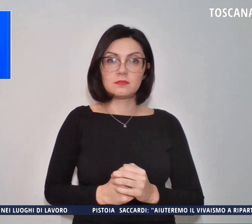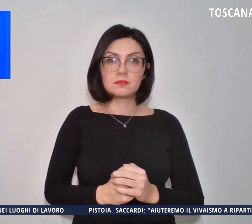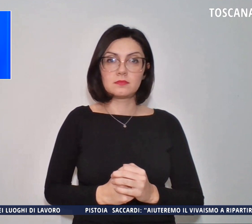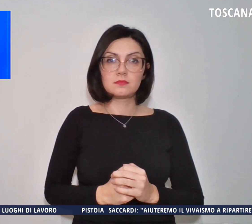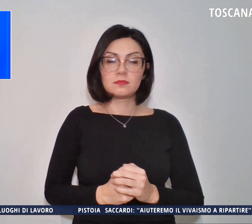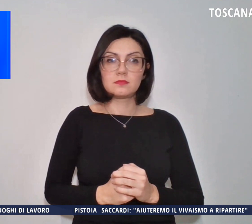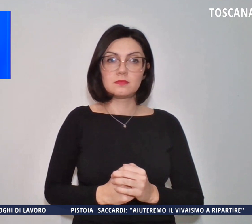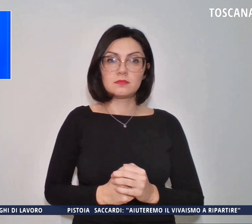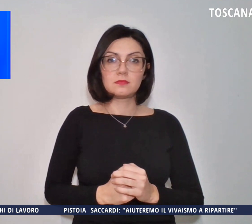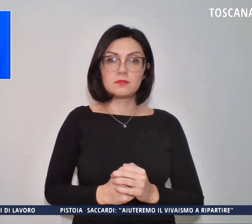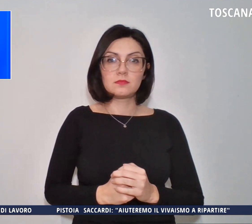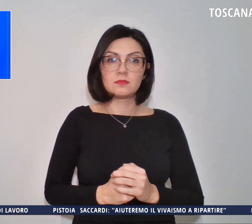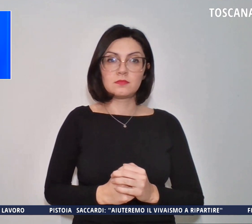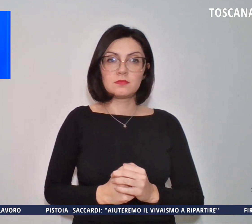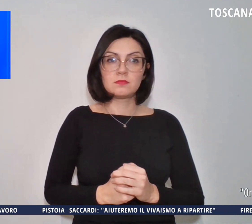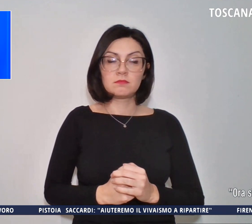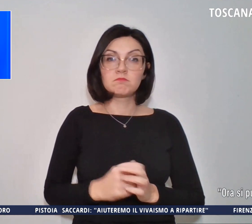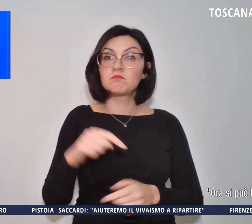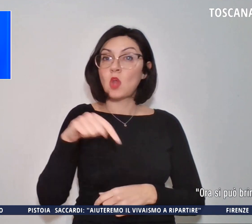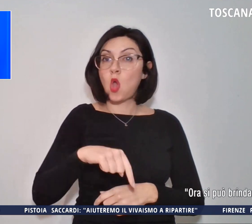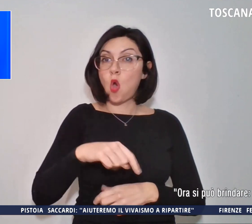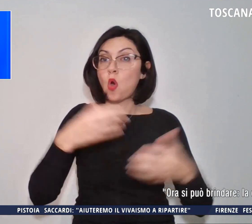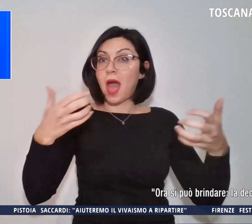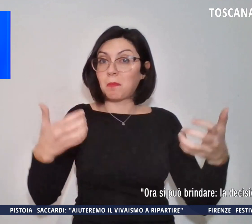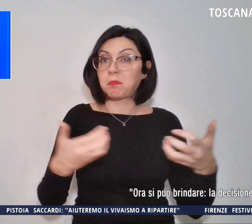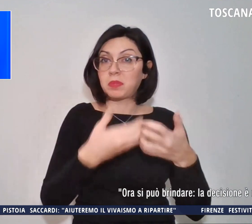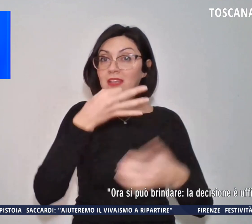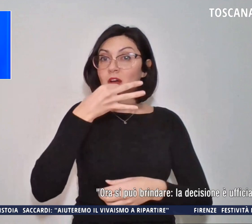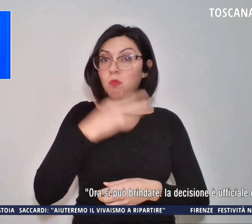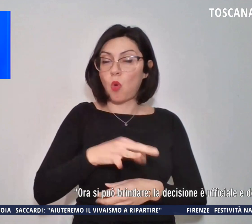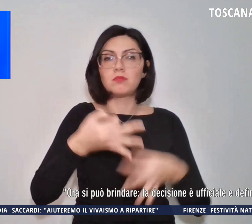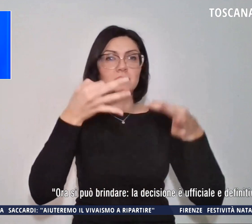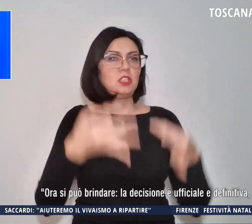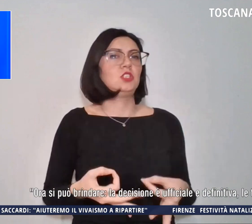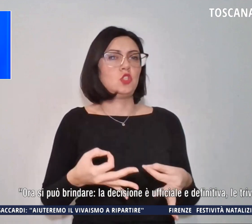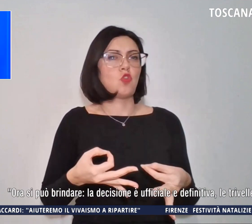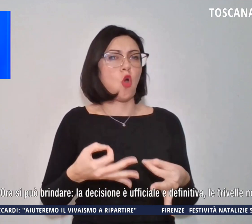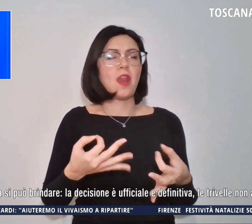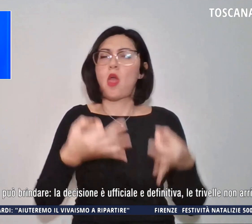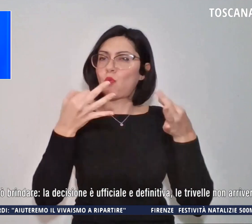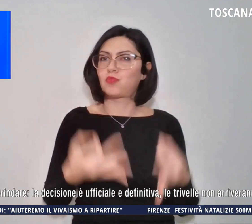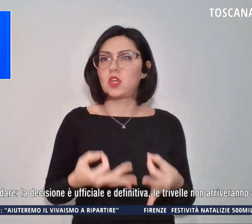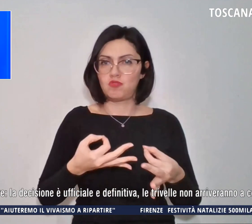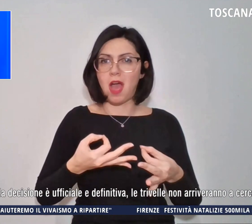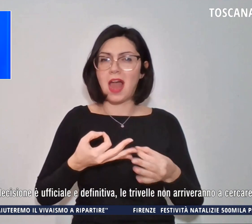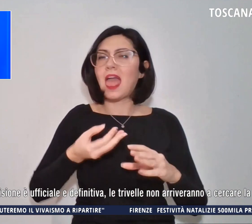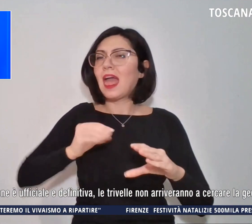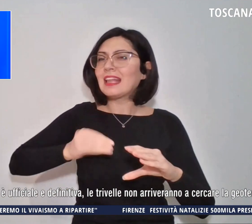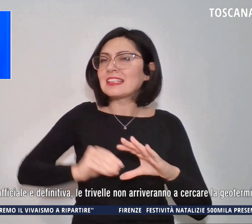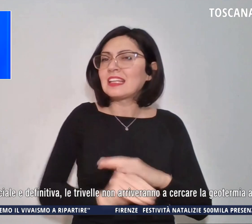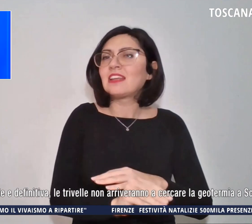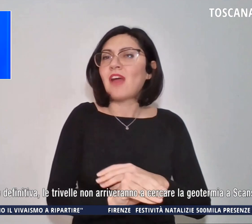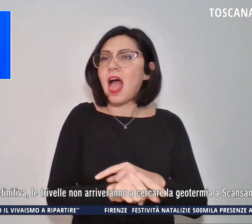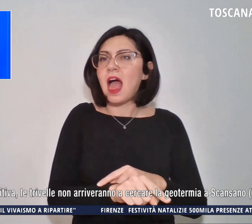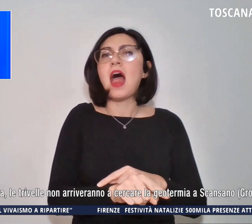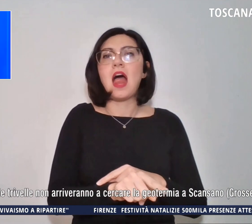Ora si può brindare la decisione ufficiale definitiva. le trivelle non arriveranno